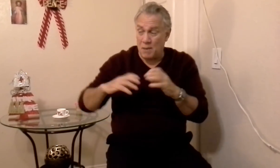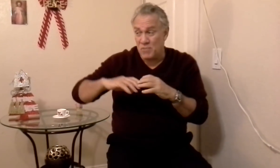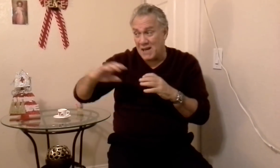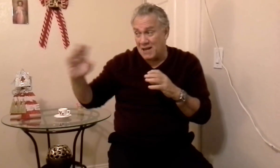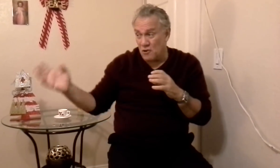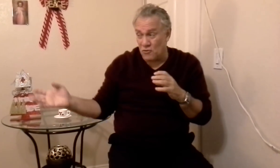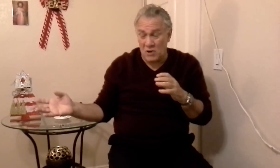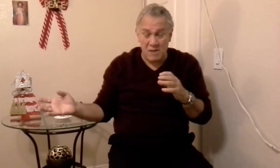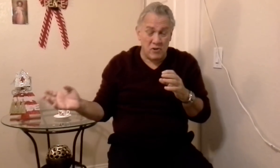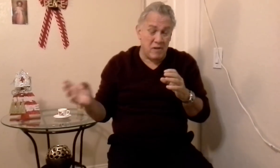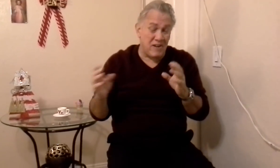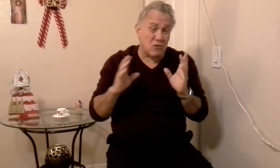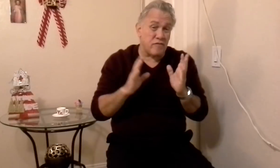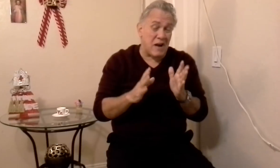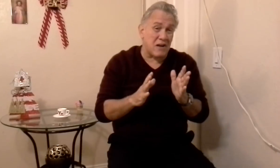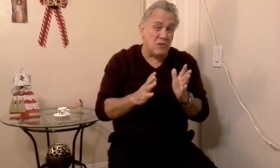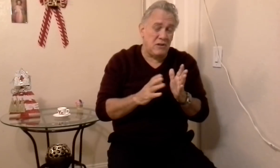también leí otro libro de Victor Frankl,